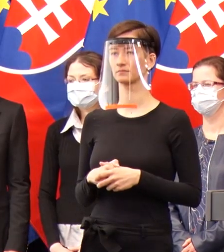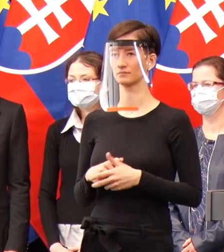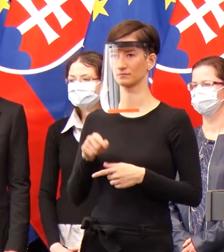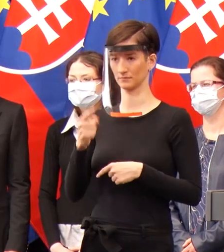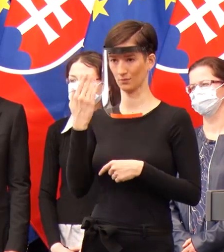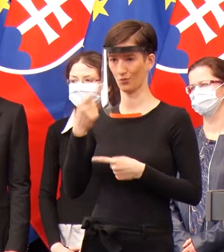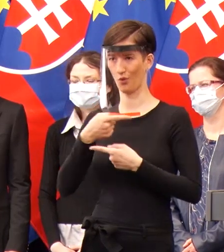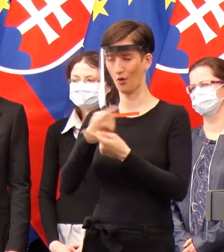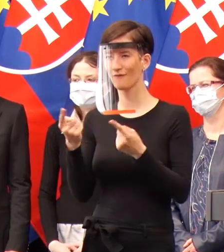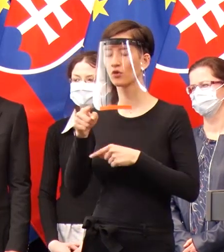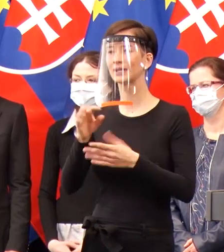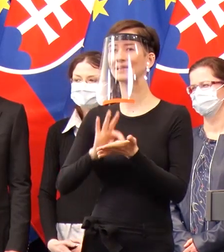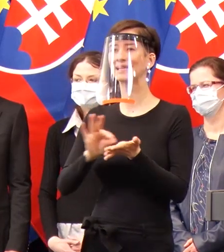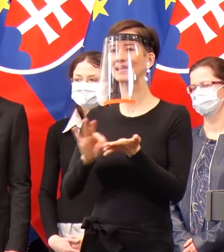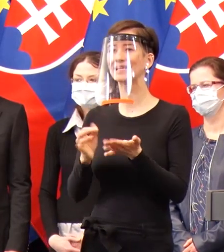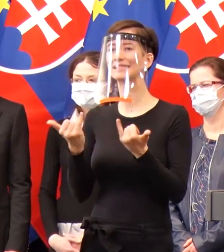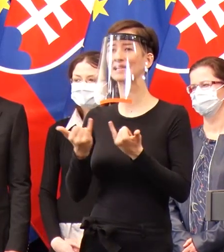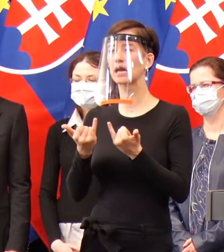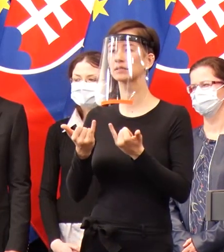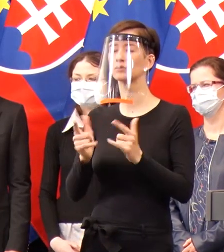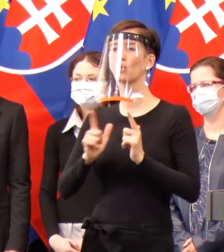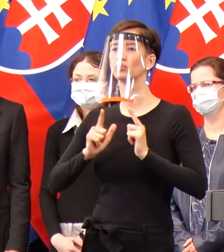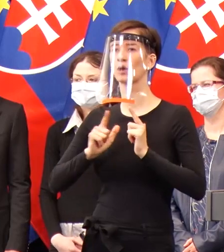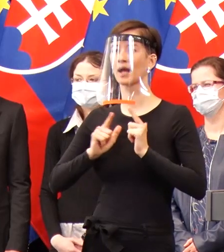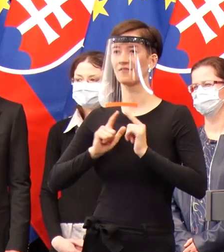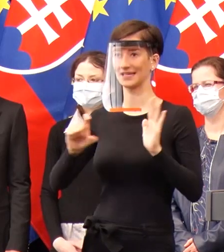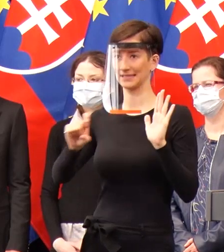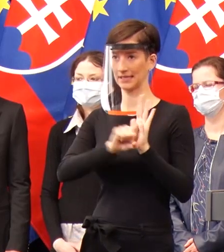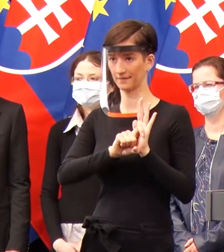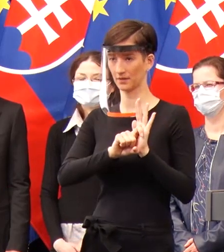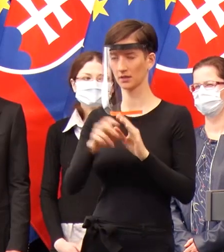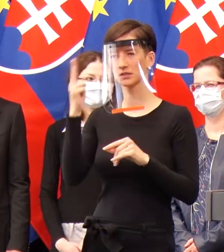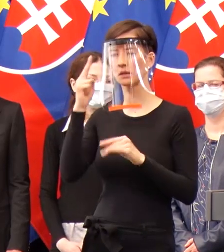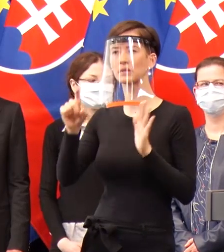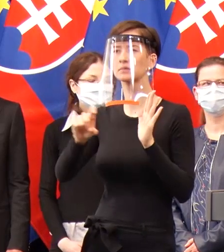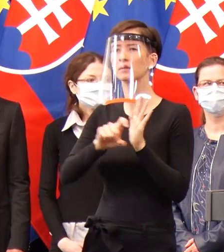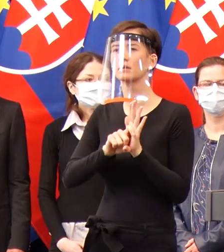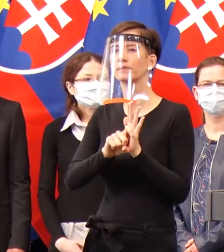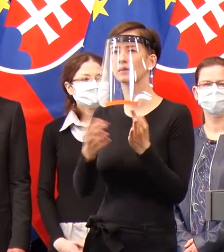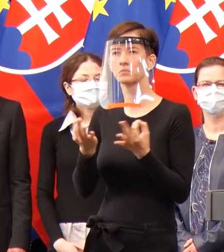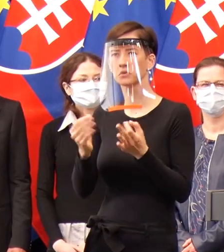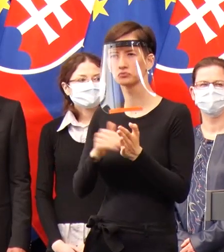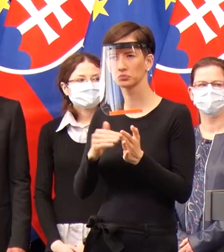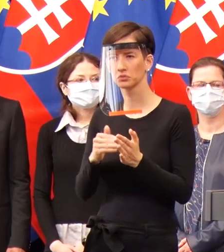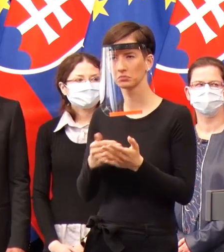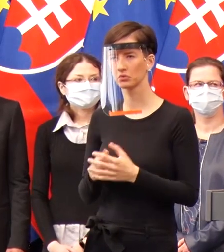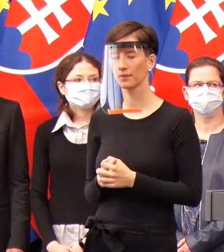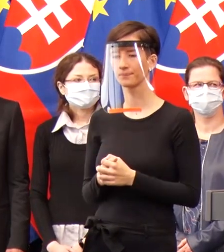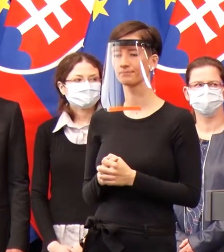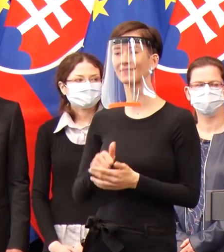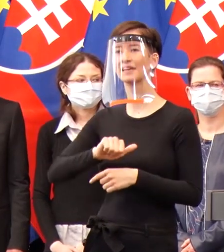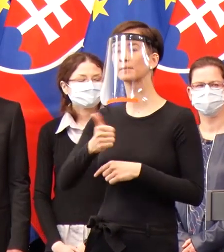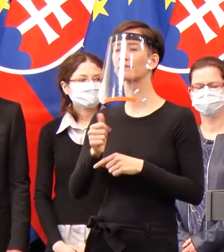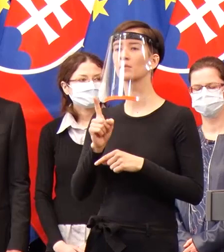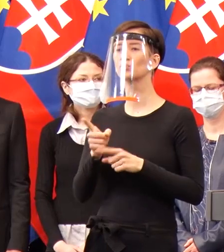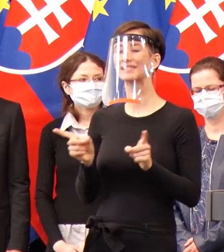na certifikáciu. To znamená, že čakáme na to, či je stopercentný, tak? V prvom rade musí prejsť validácia.